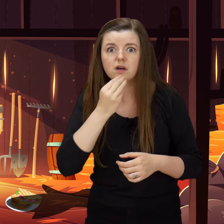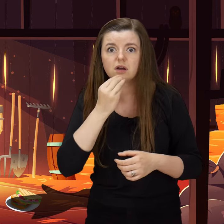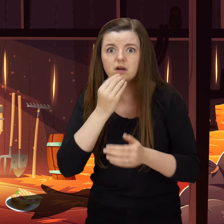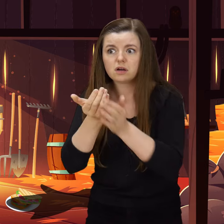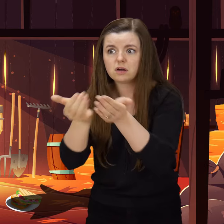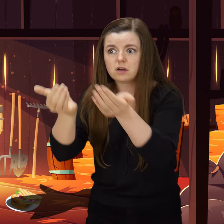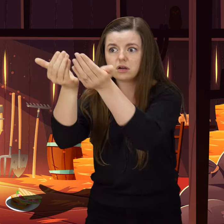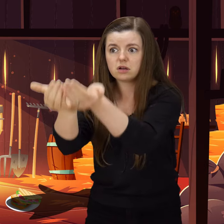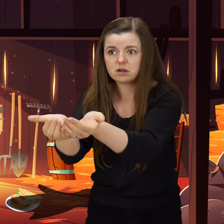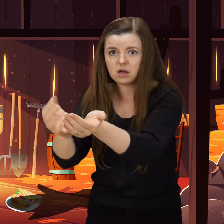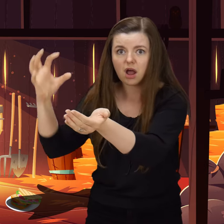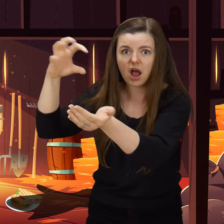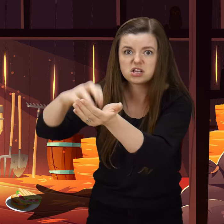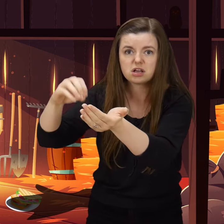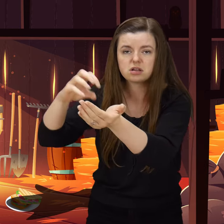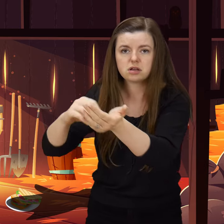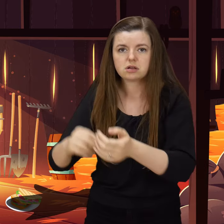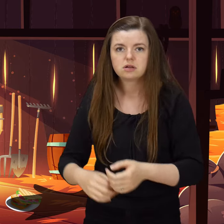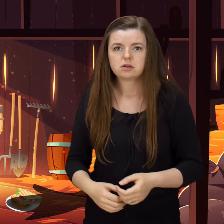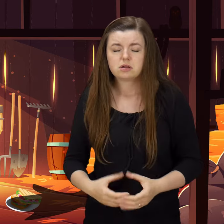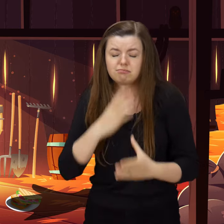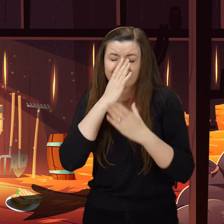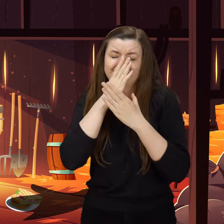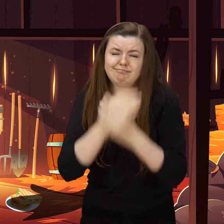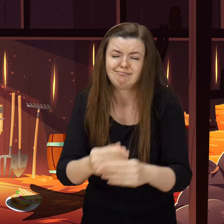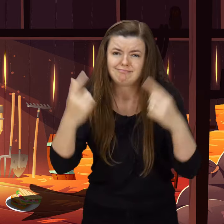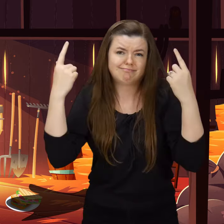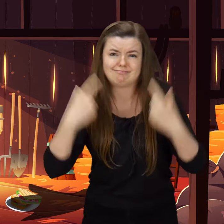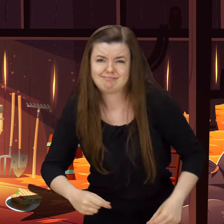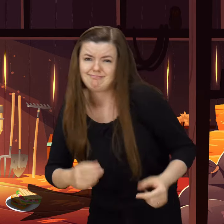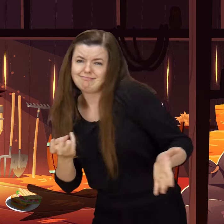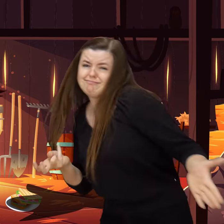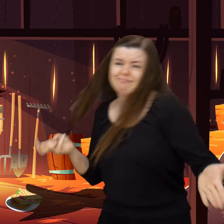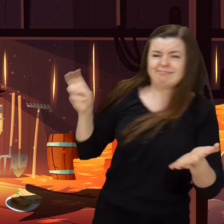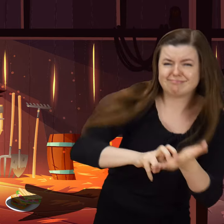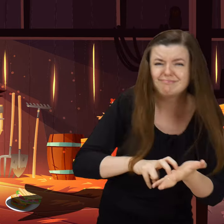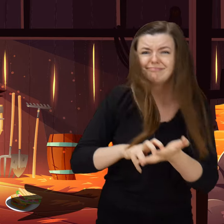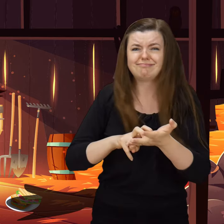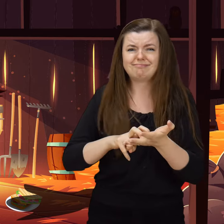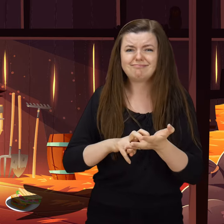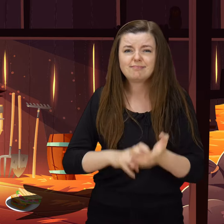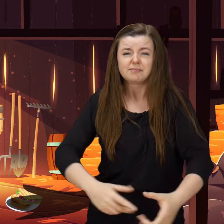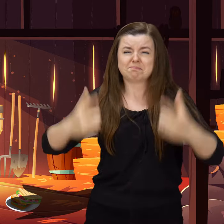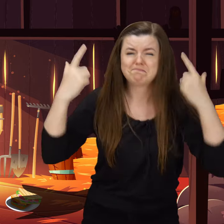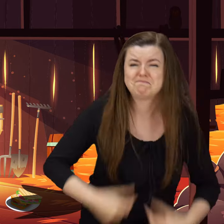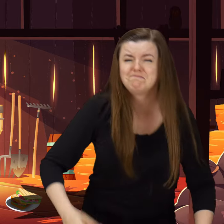mu się bierze. Jak nie zerwie się na nogi, jak